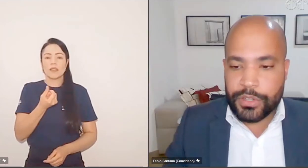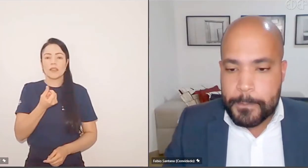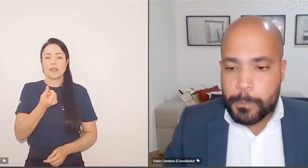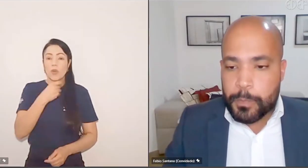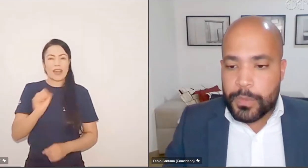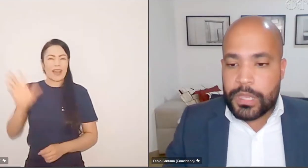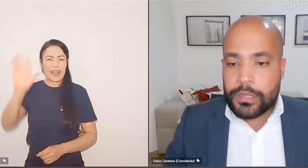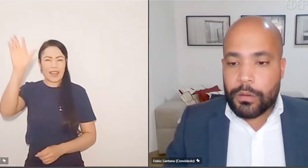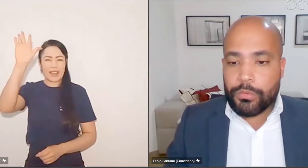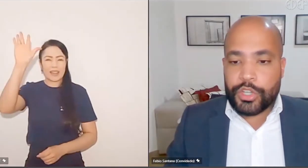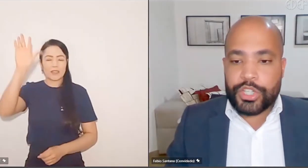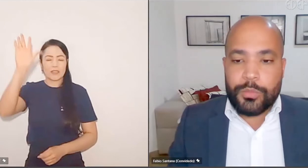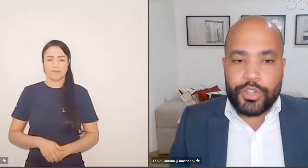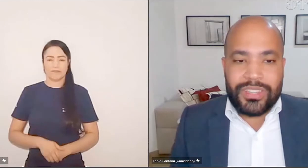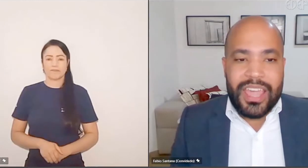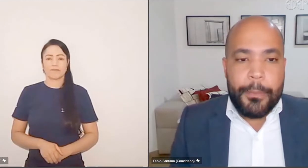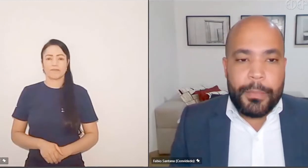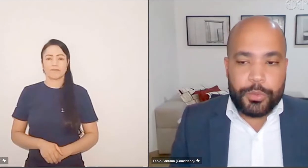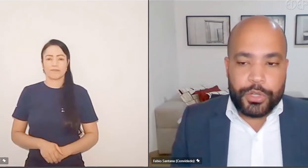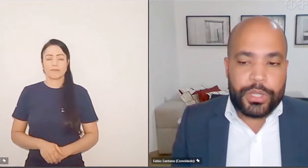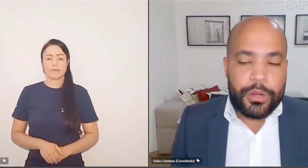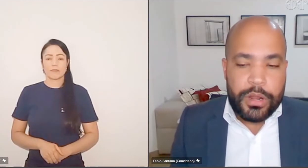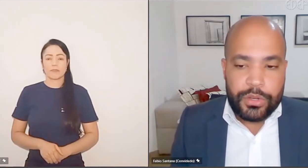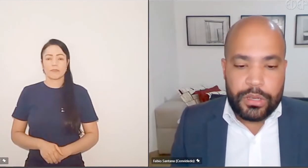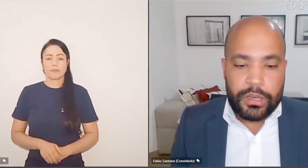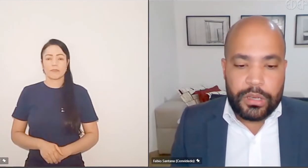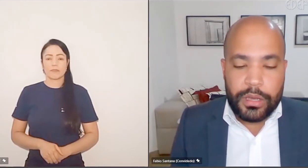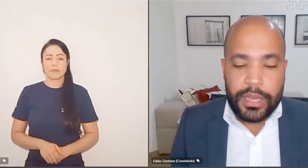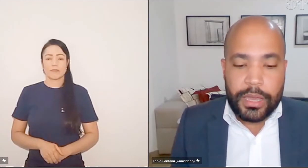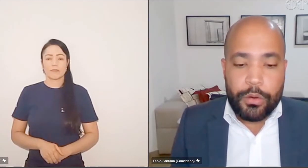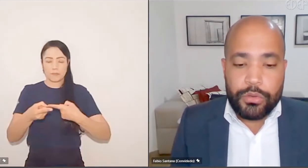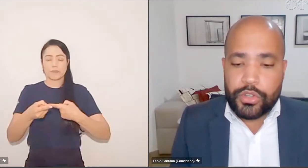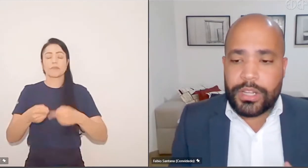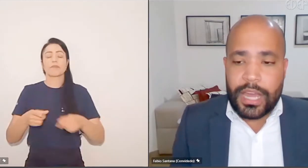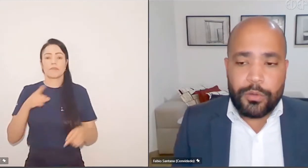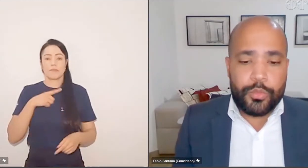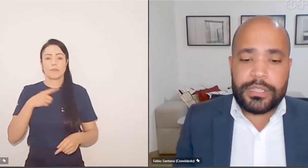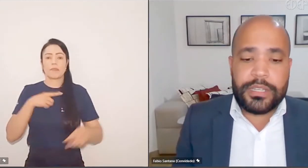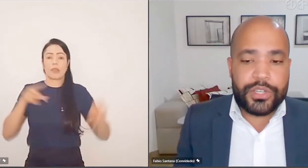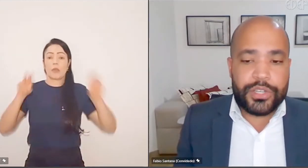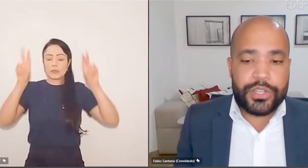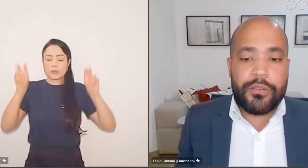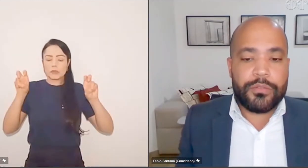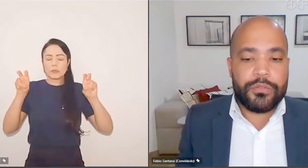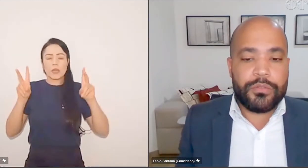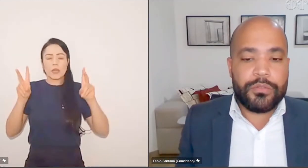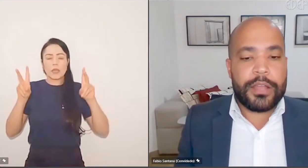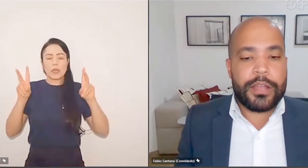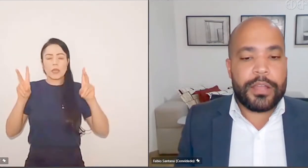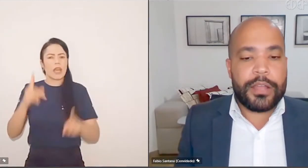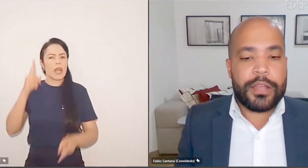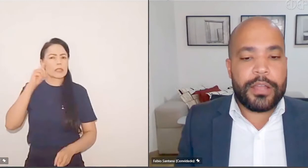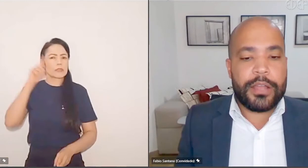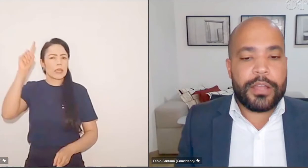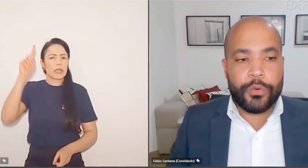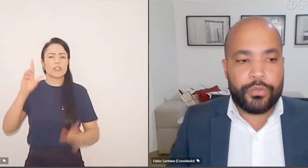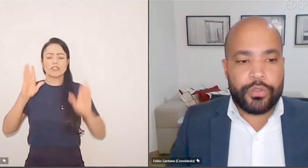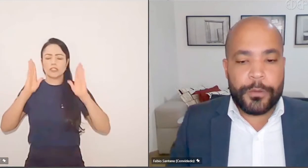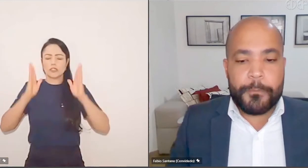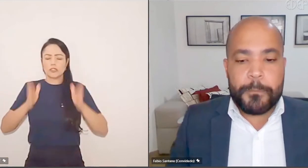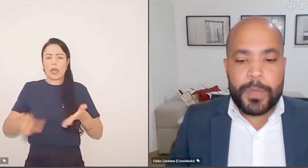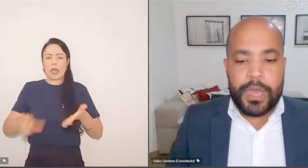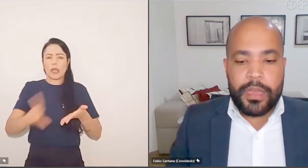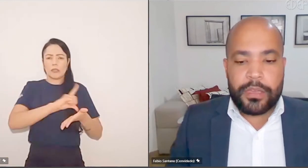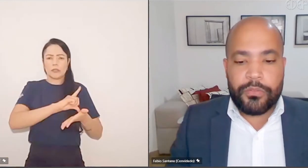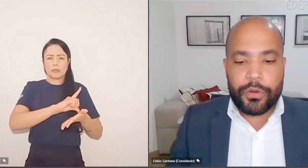doenças graves, né? Então, nós temos temas posteriores que consolidaram muitas das ideias que estavam nos enunciados e que